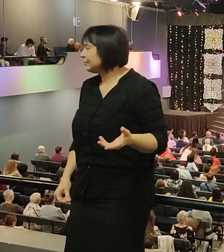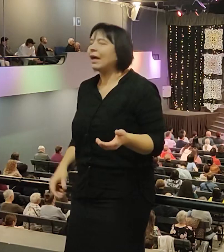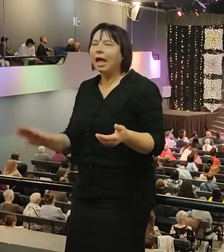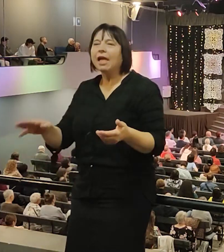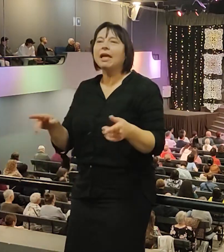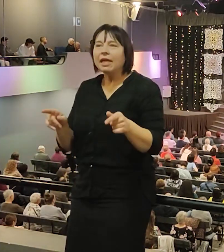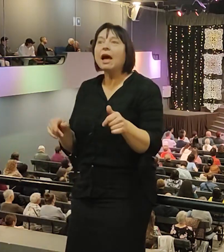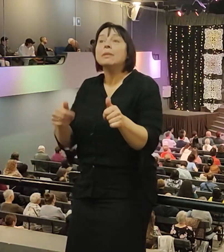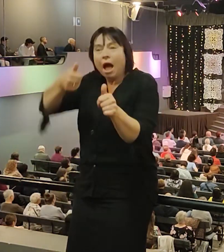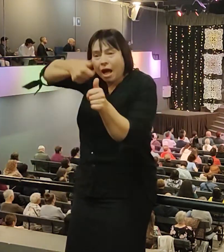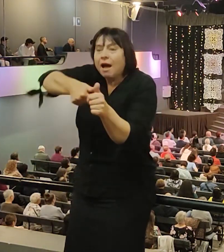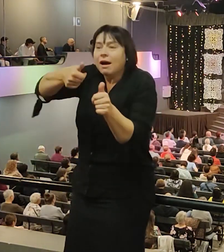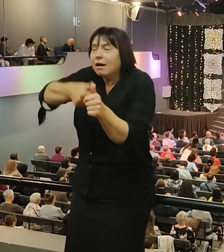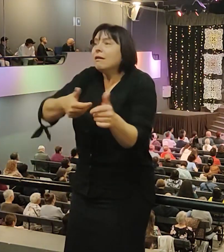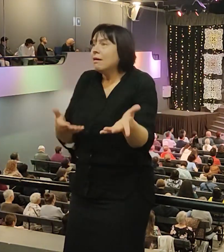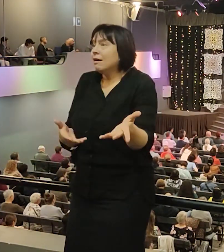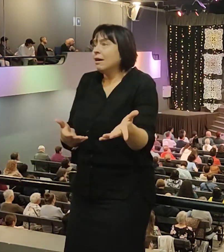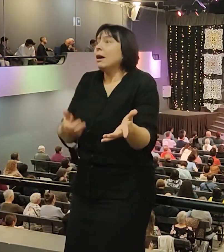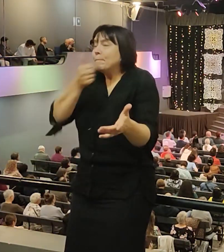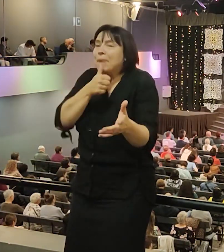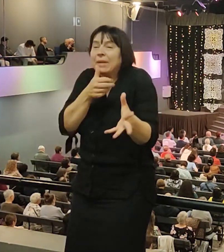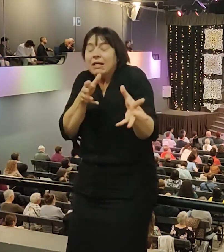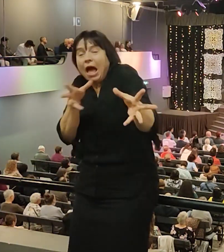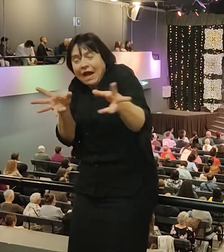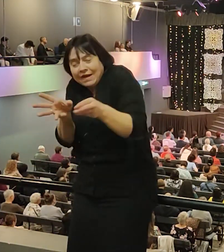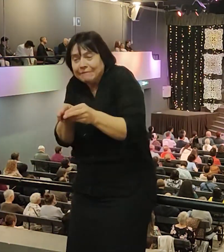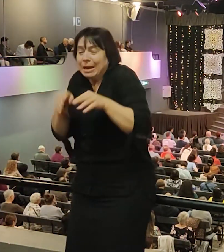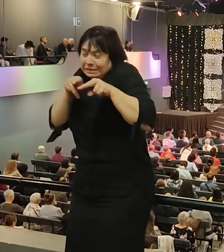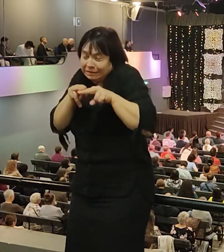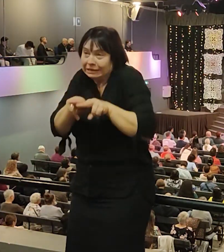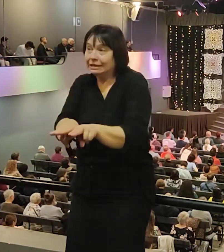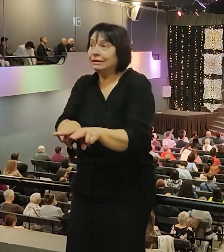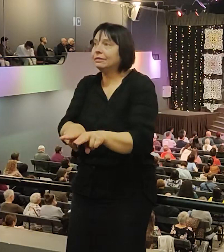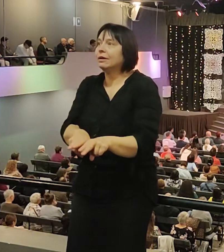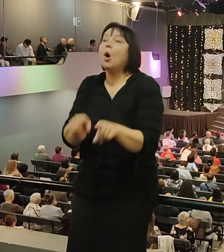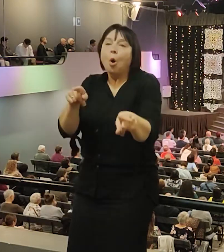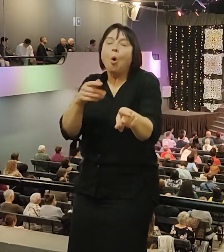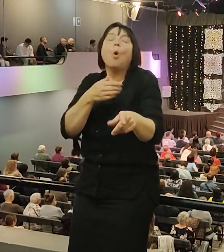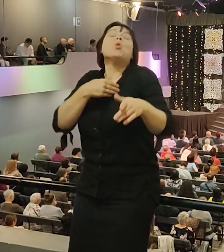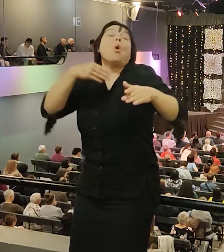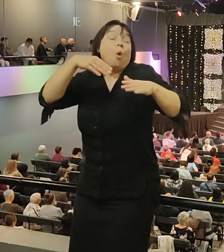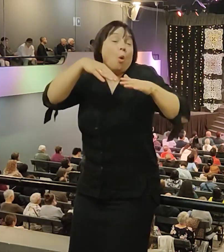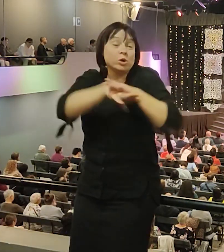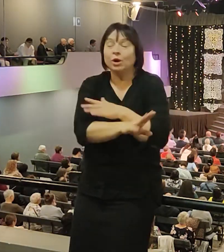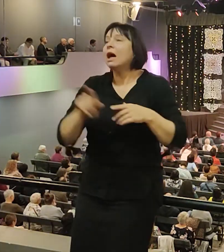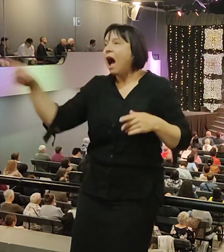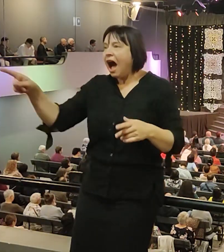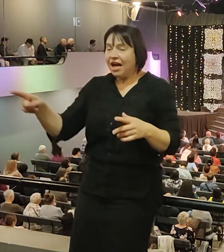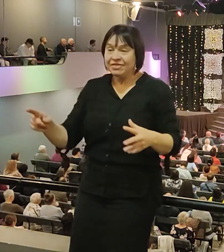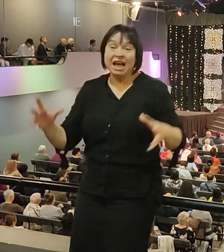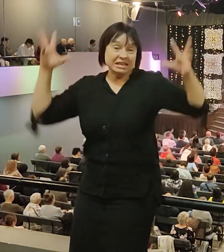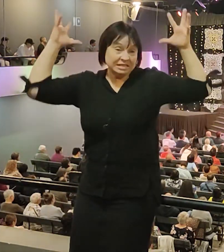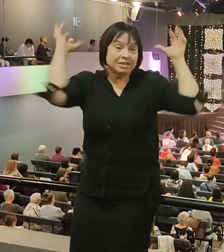Соблазнить, спроси вас, соблазнить его пыталась. Он ушел, она схватила его пиджак или мантию, он